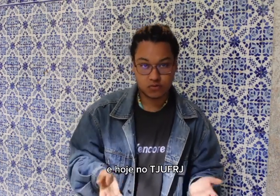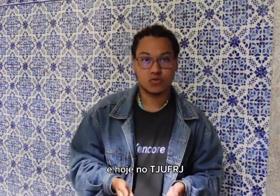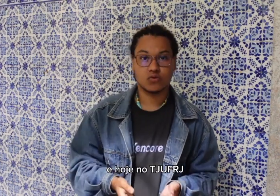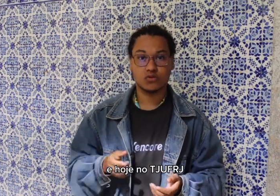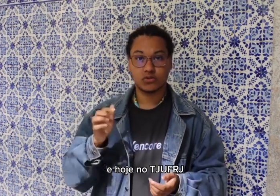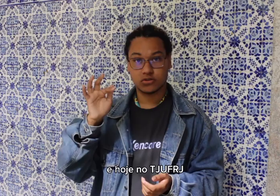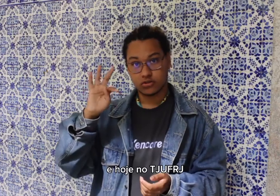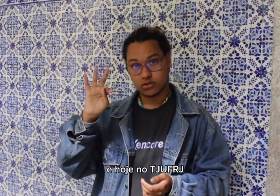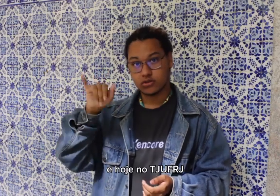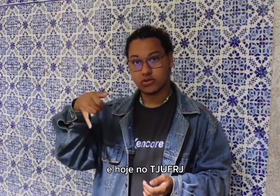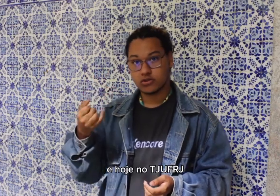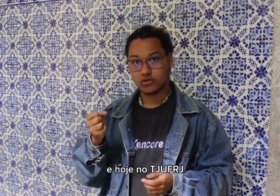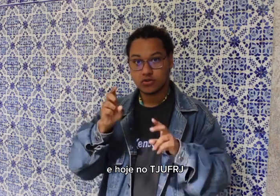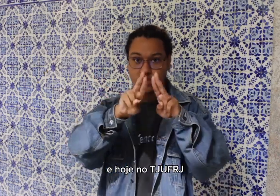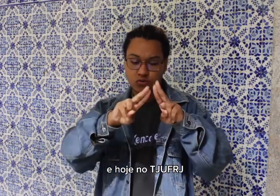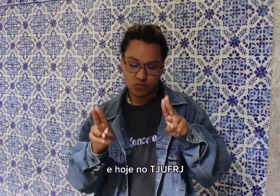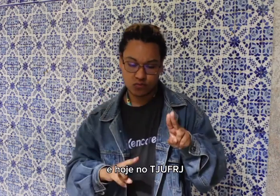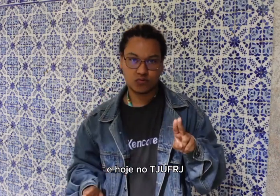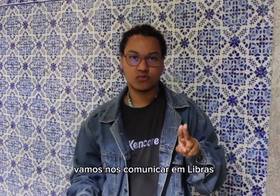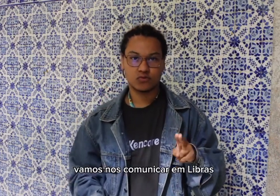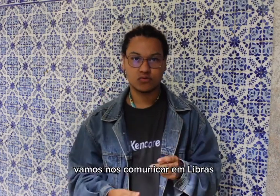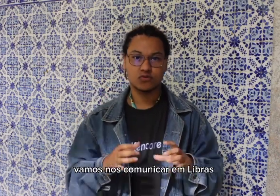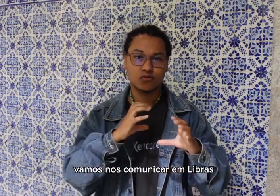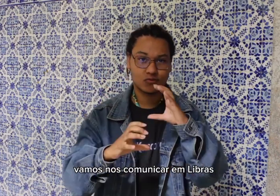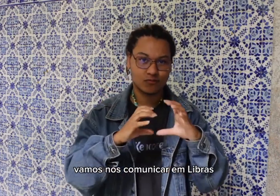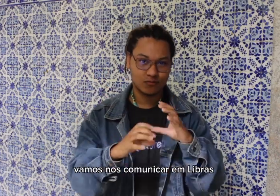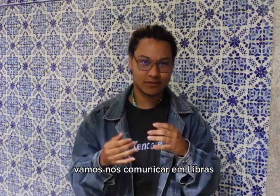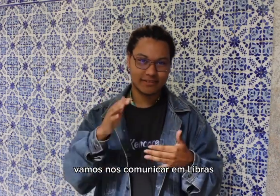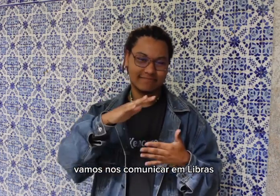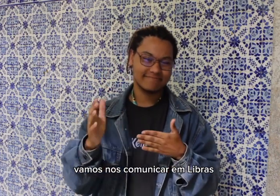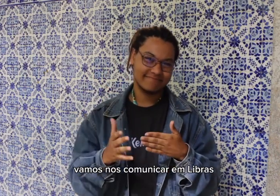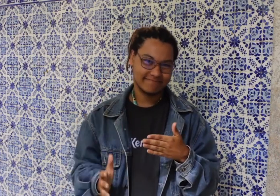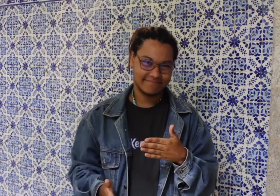TJUFRJ nós vamos nos comunicar em Libras.